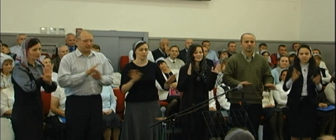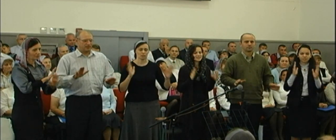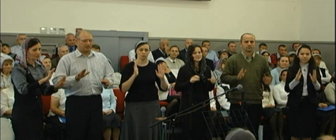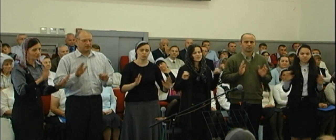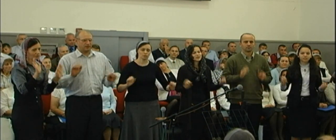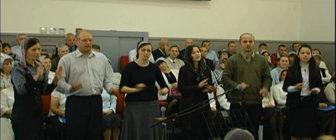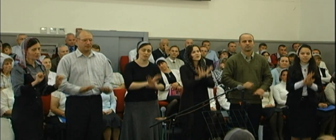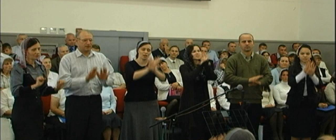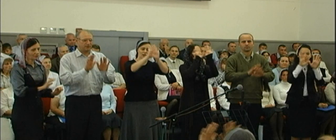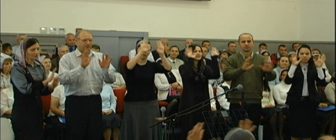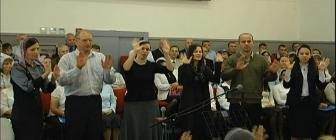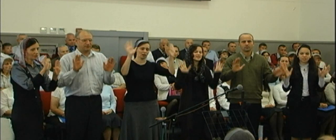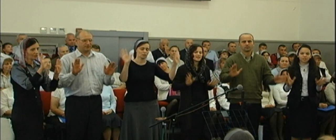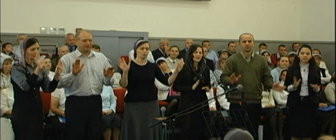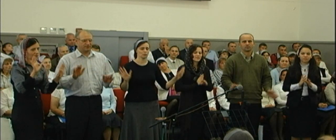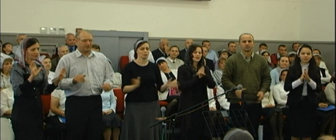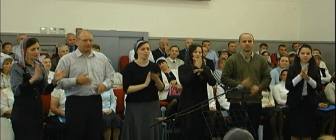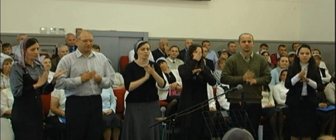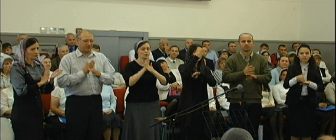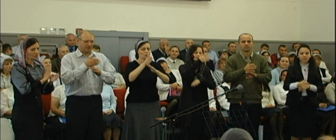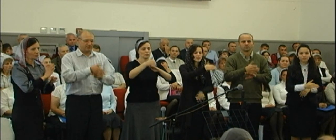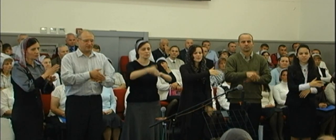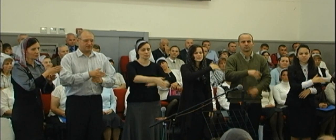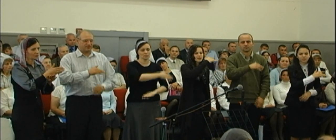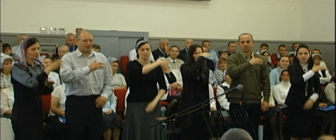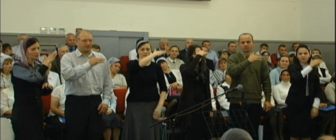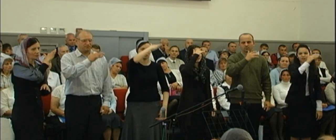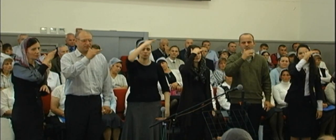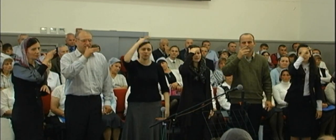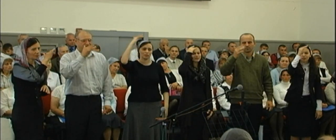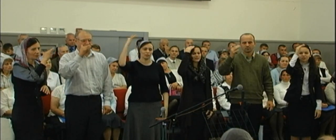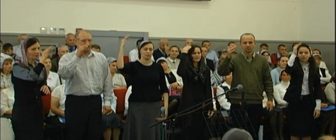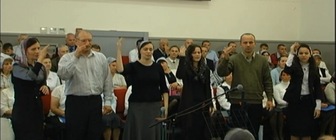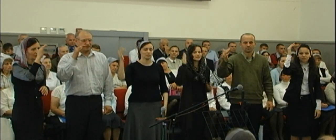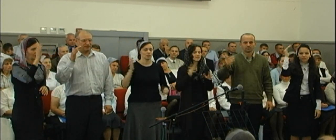Нет ли святой святые войдет в небеса?